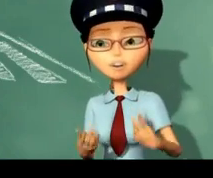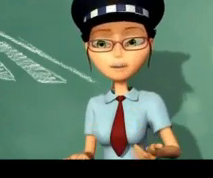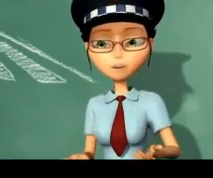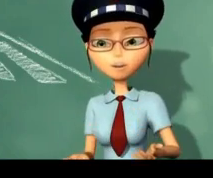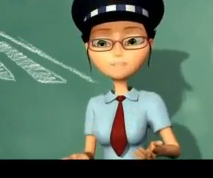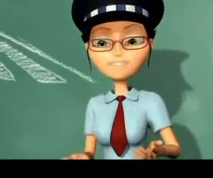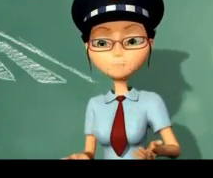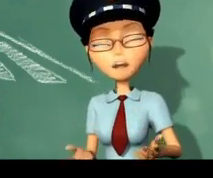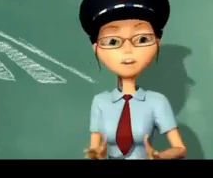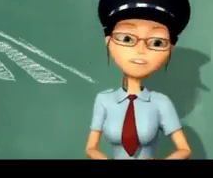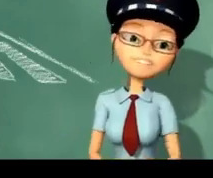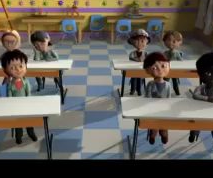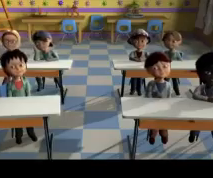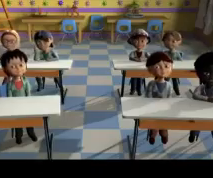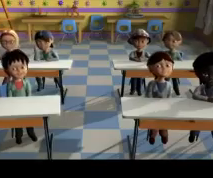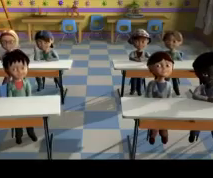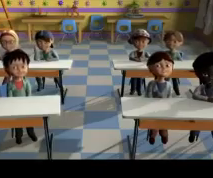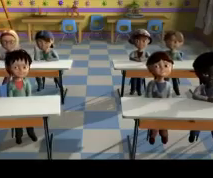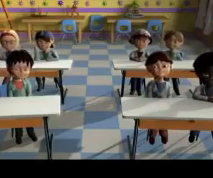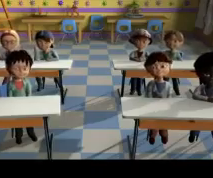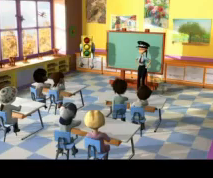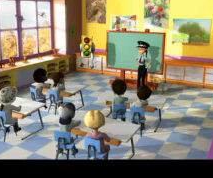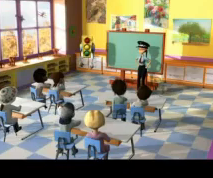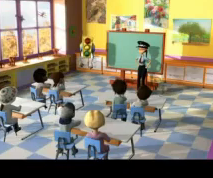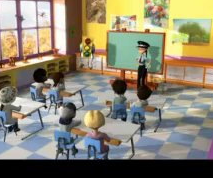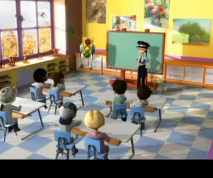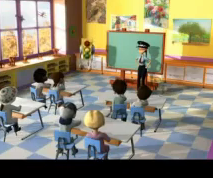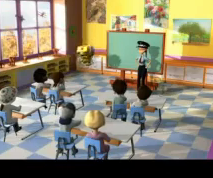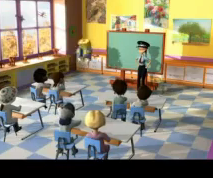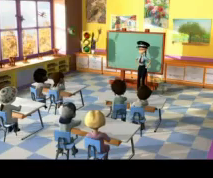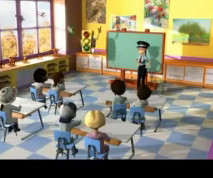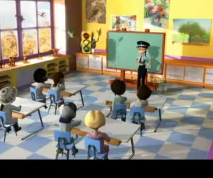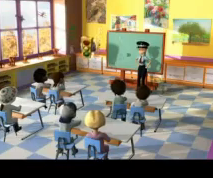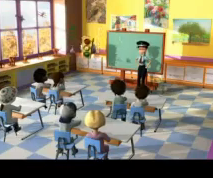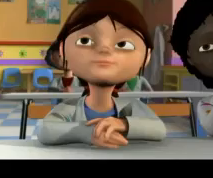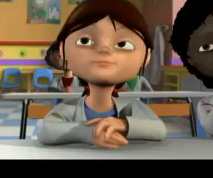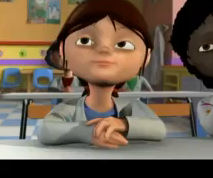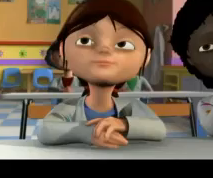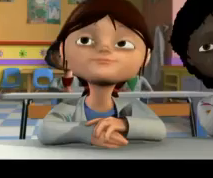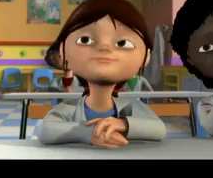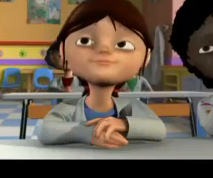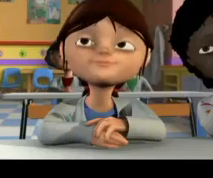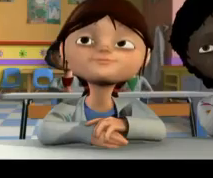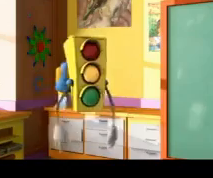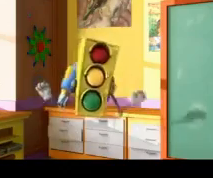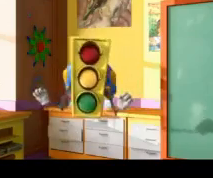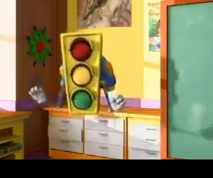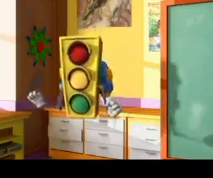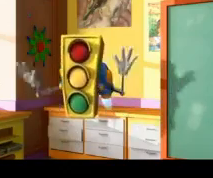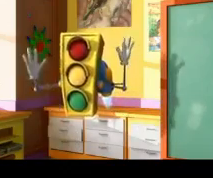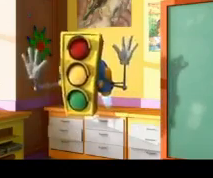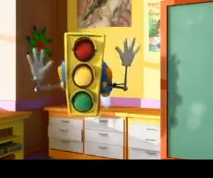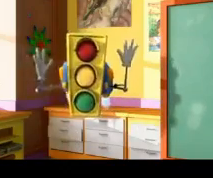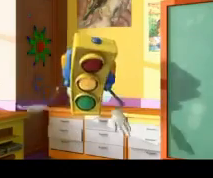pasos de peatones, por ejemplo. ¡Que es por donde siempre debemos cruzar las calles! Muy bien. Y